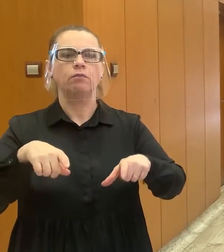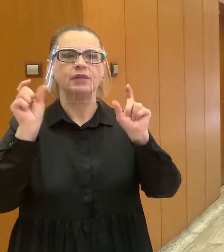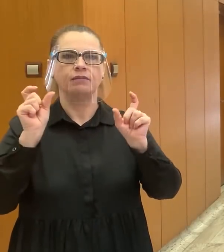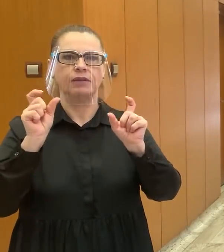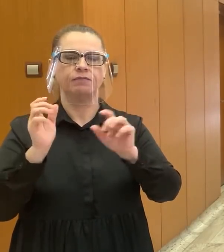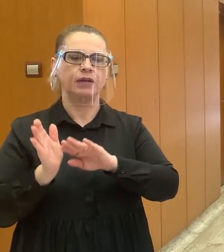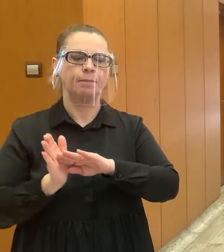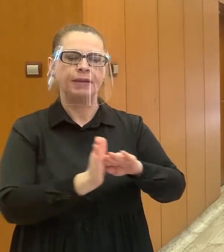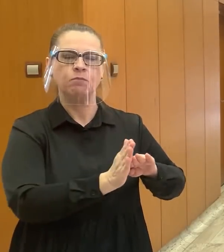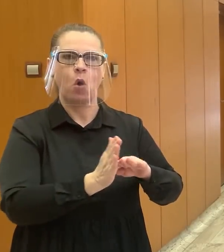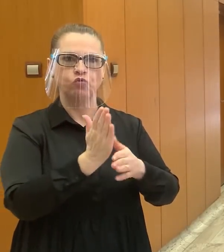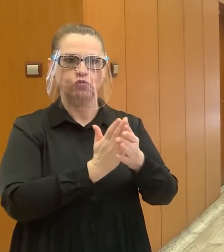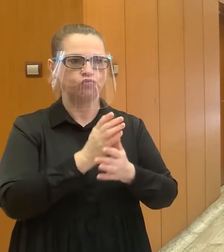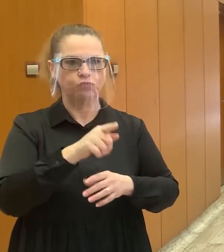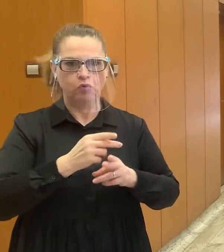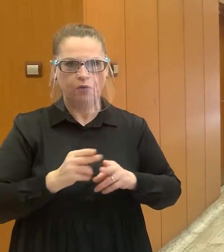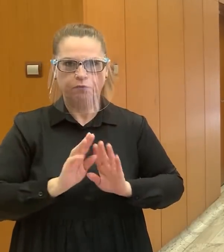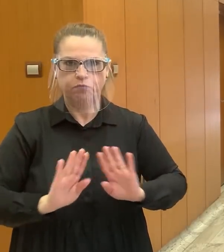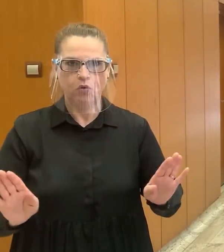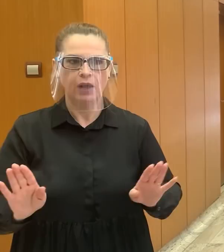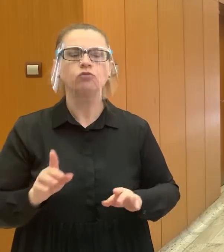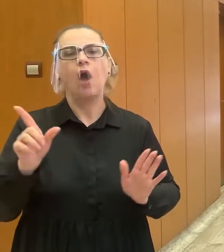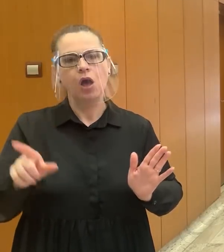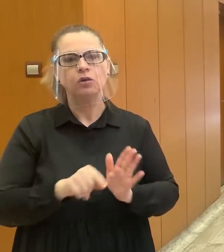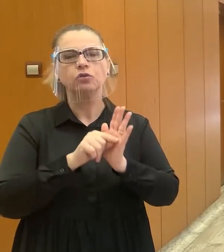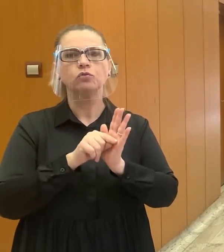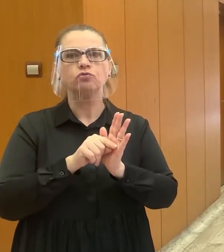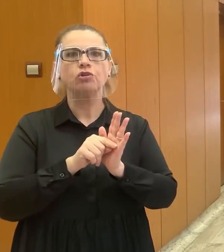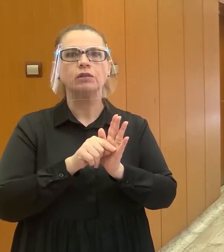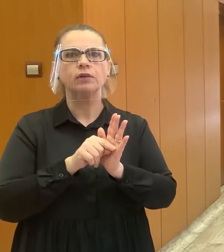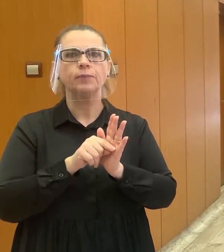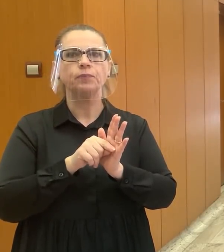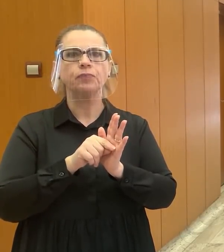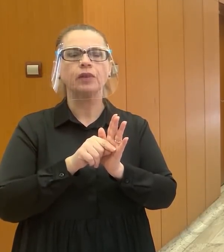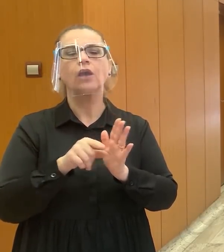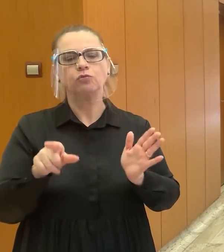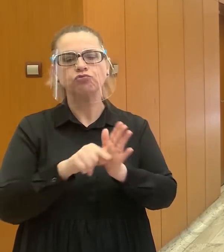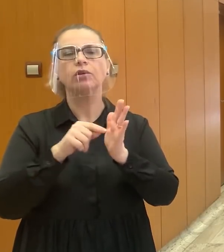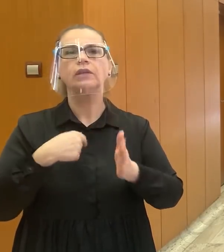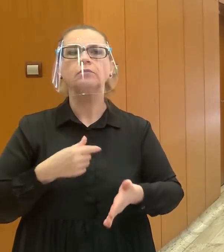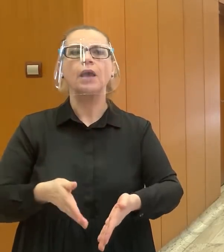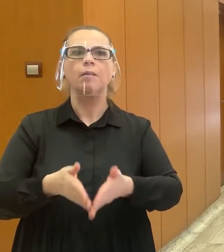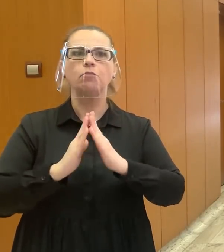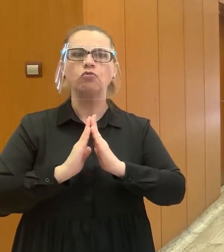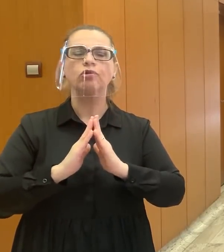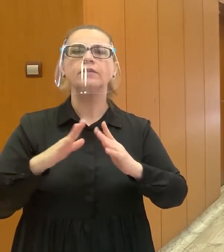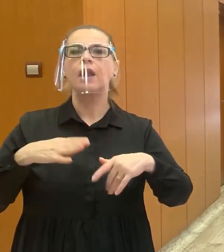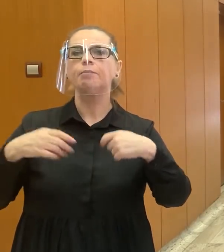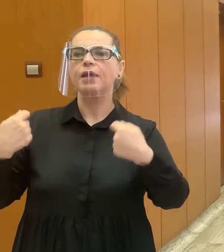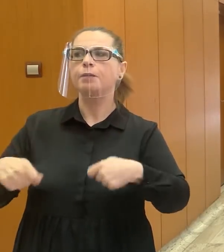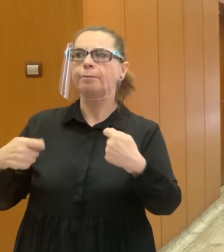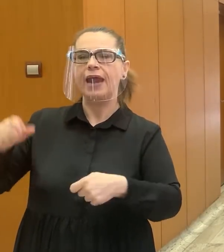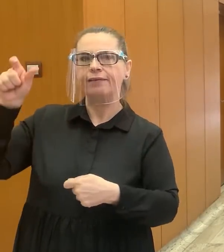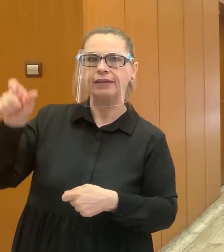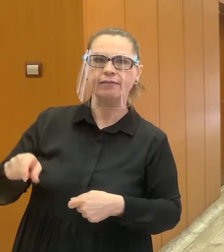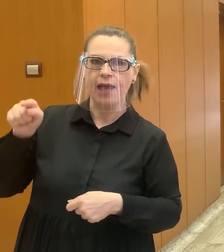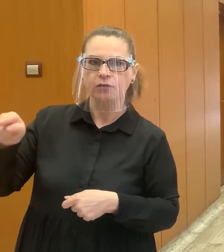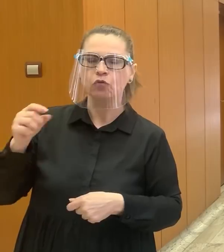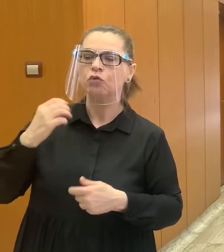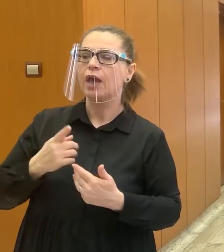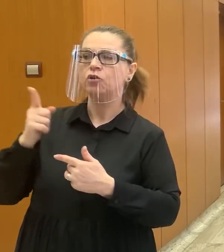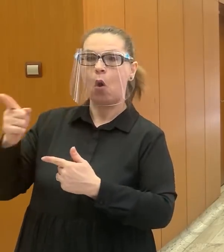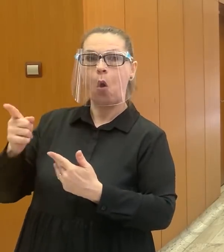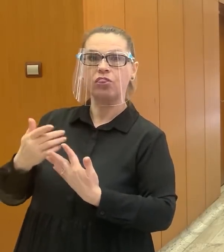mimo službu. To si myslím, že je v poriadku. A súčasne sme požiadali pani prezidentku, že pokiaľ dostane